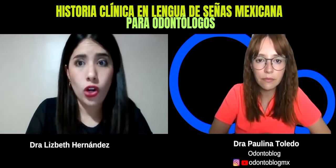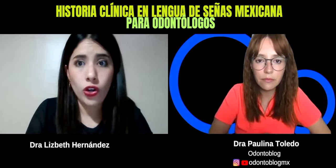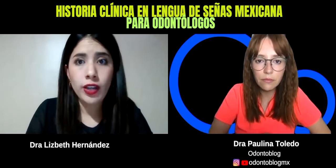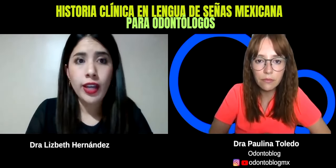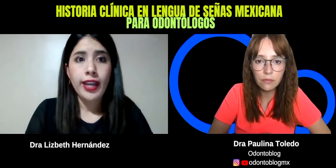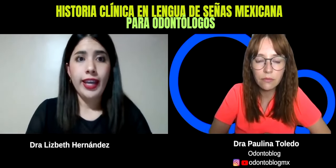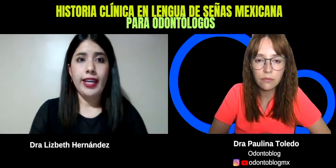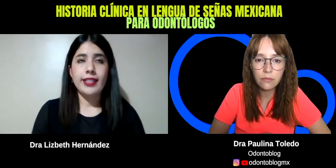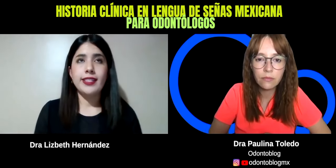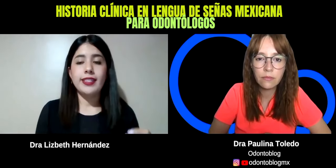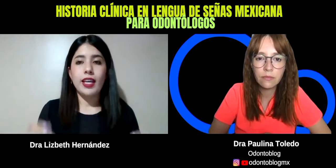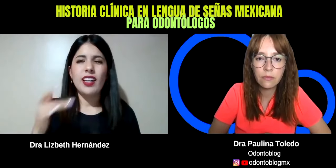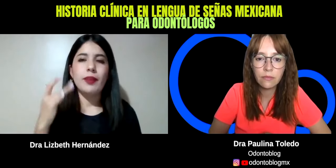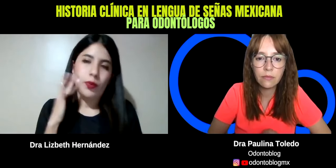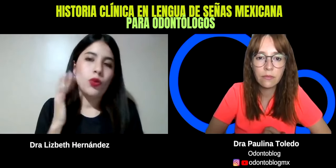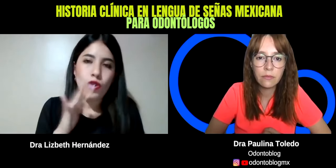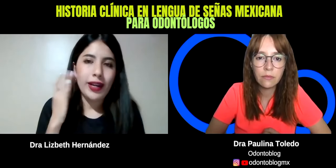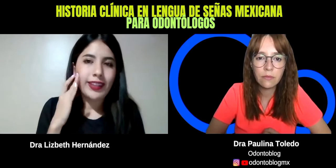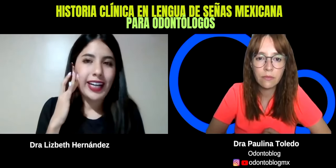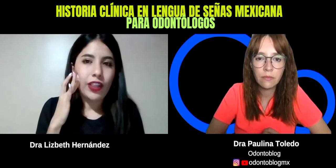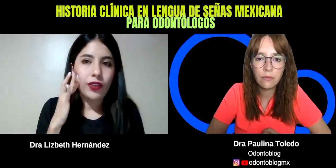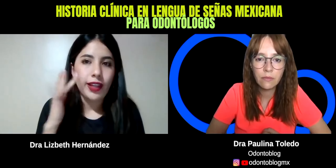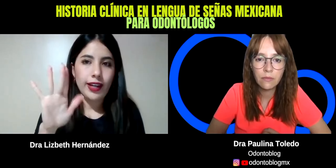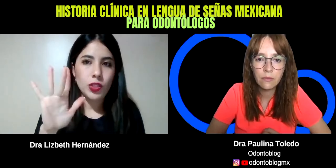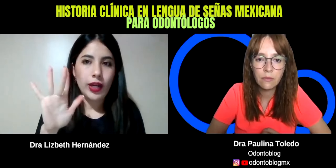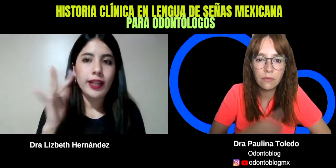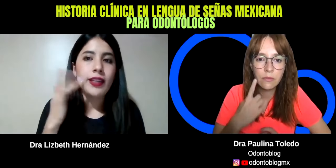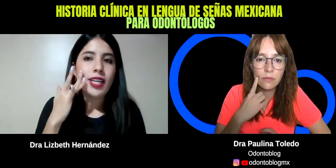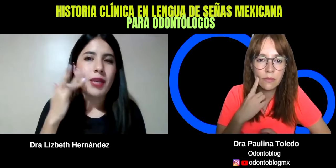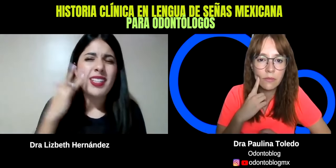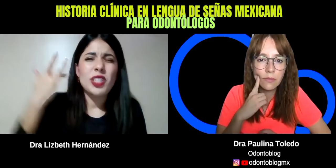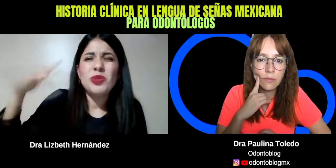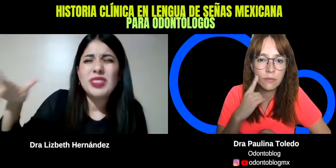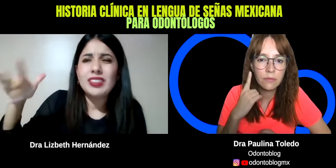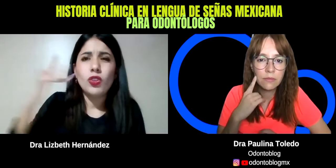es, justo van a indicar dónde les duele, y van a ser como, dolor.